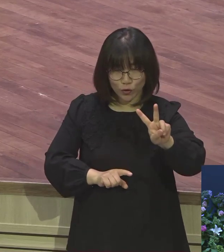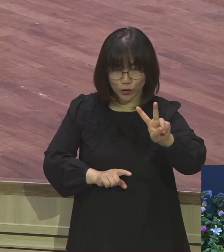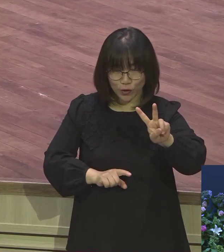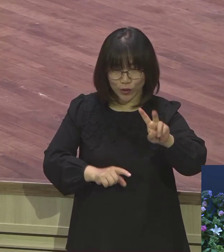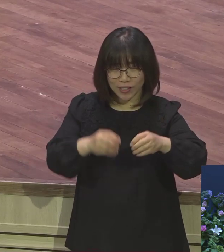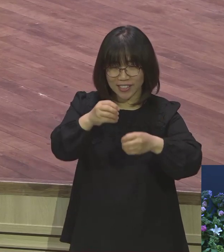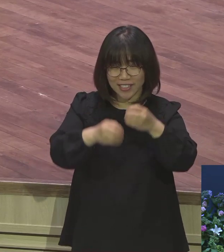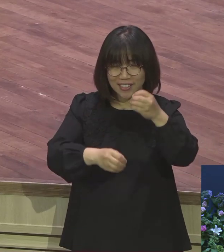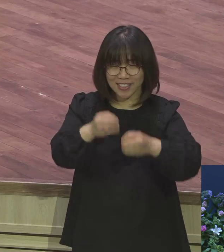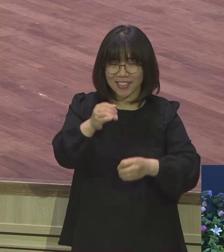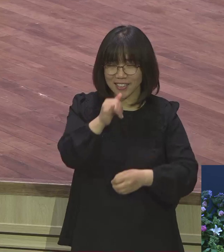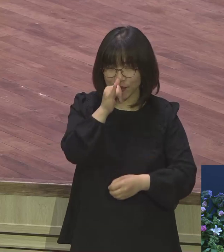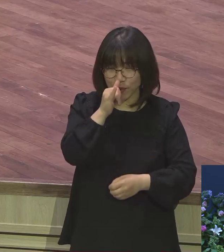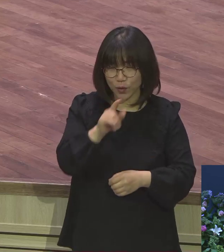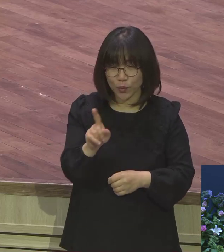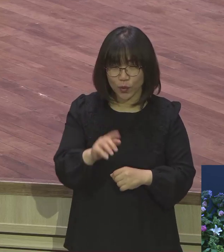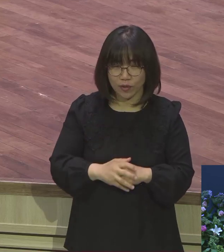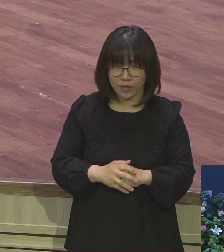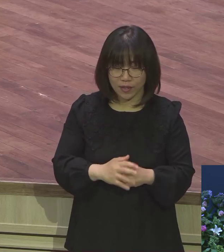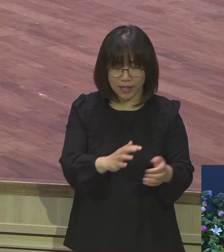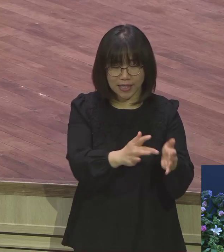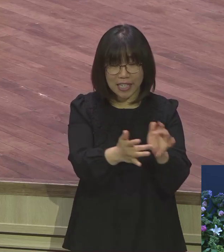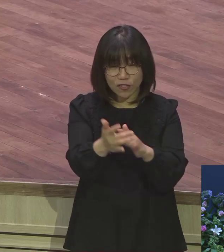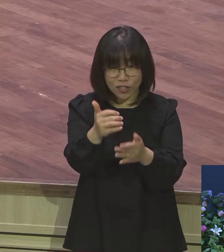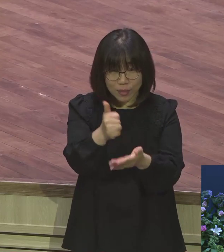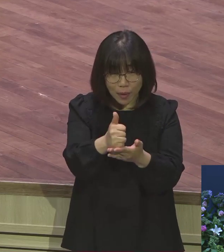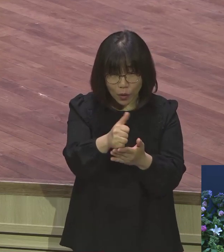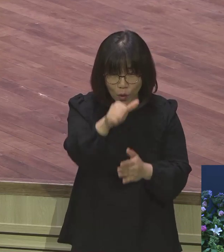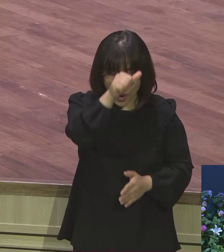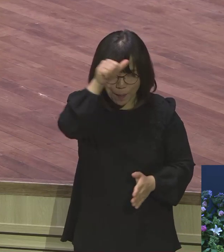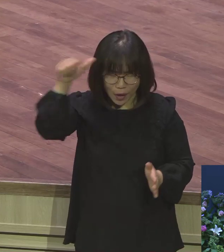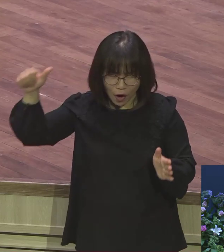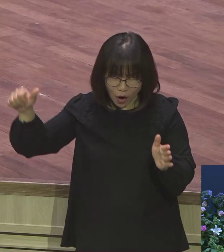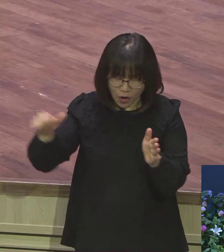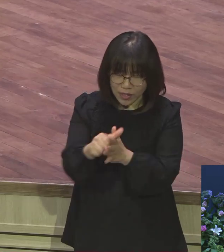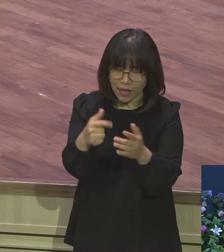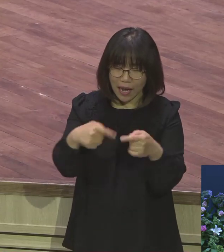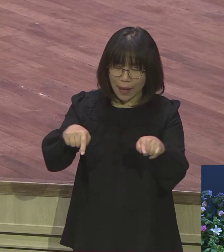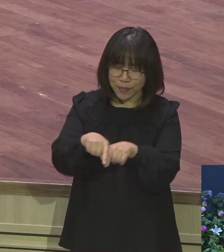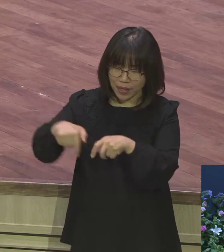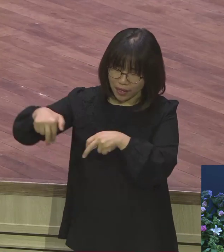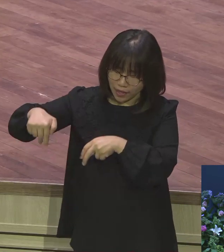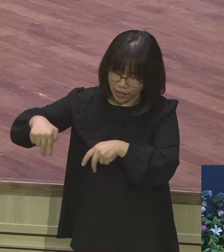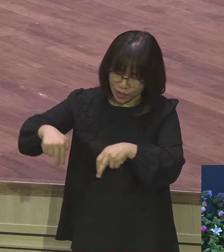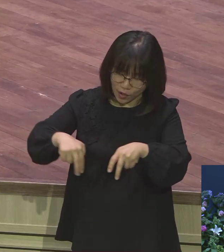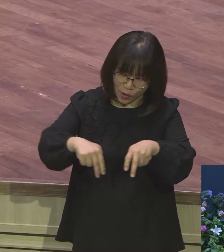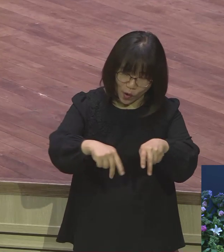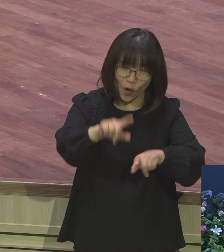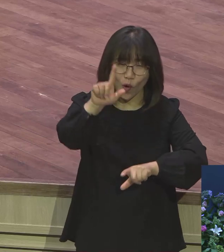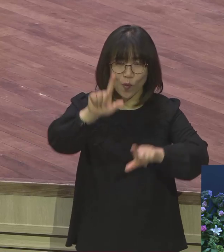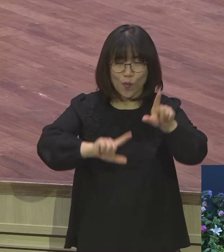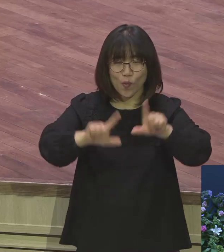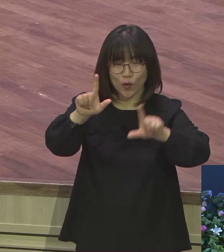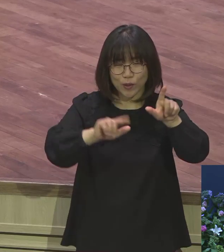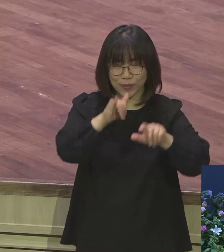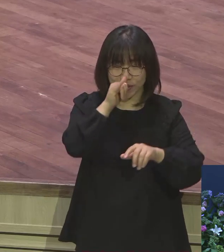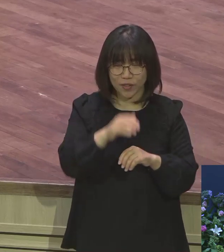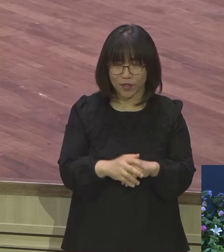함께 일평생 걸어온 길을 묘사하는 내용인데요 간단하게 요약해보면 바닷가